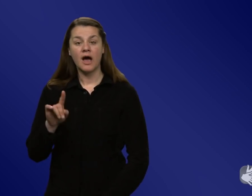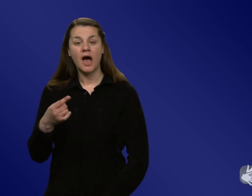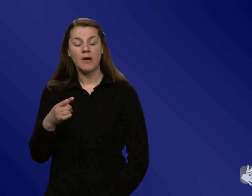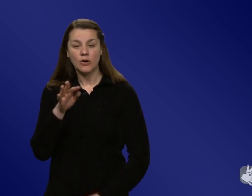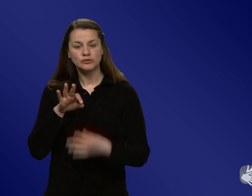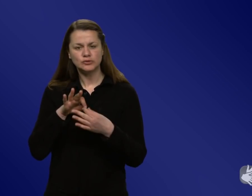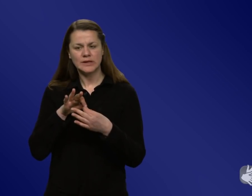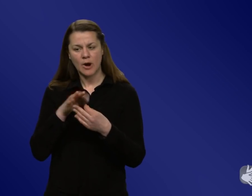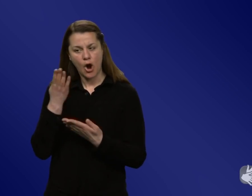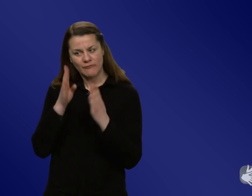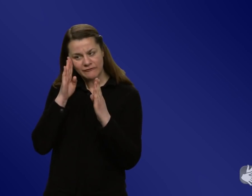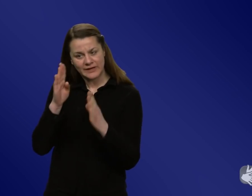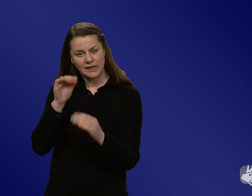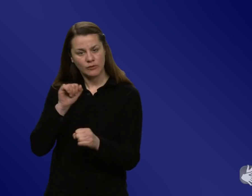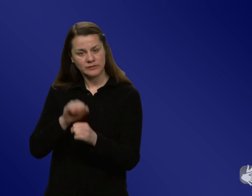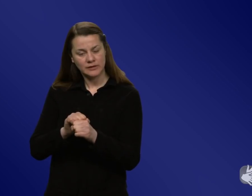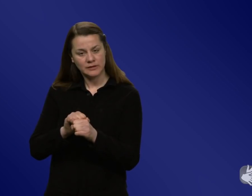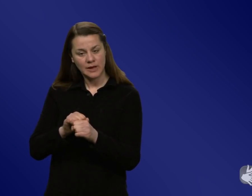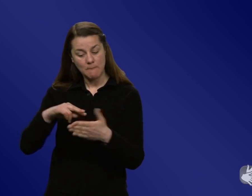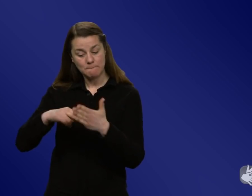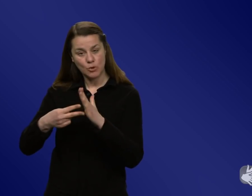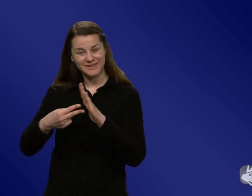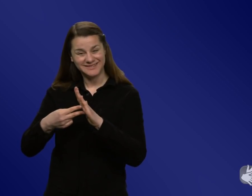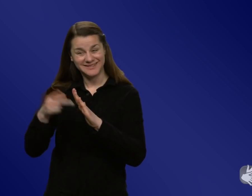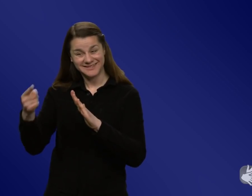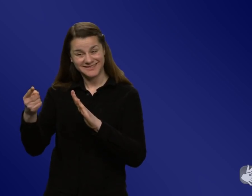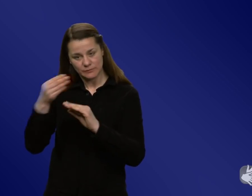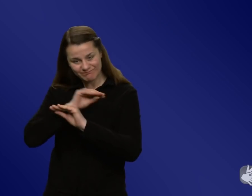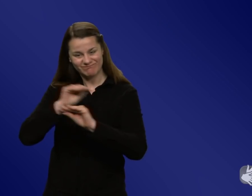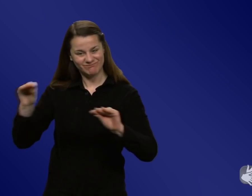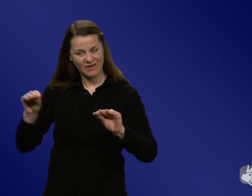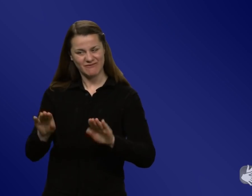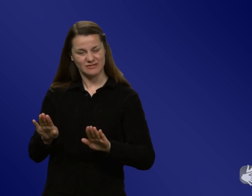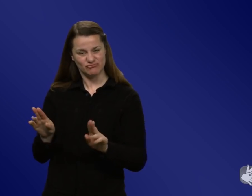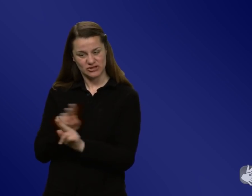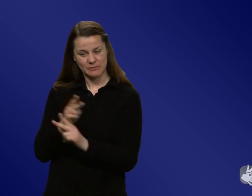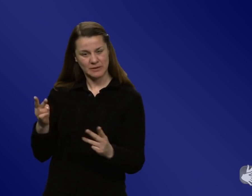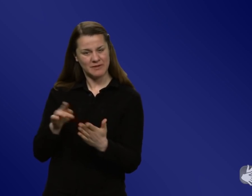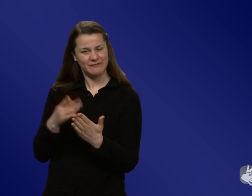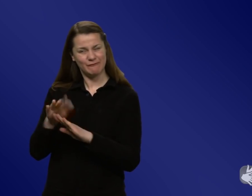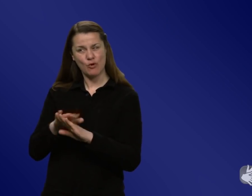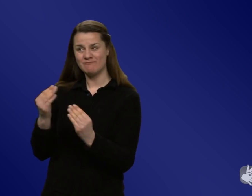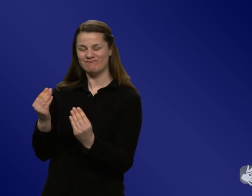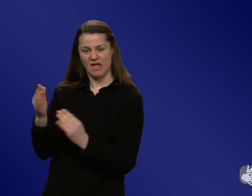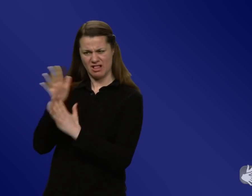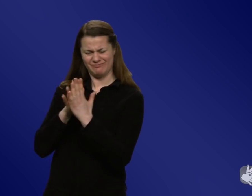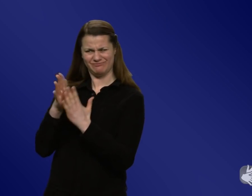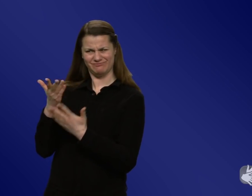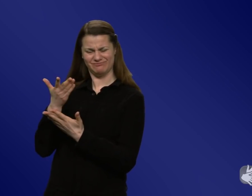Beispiel, eigentlich der falsche Absender ist, weil man das dann wahrnimmt als mehr politische Werbung, als wirklich ein Informationsservice für mich?